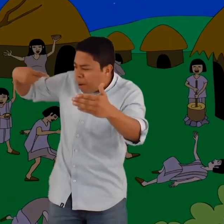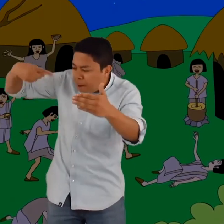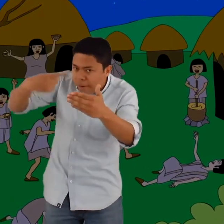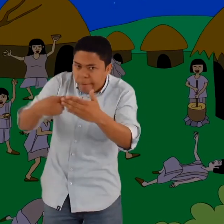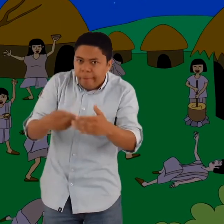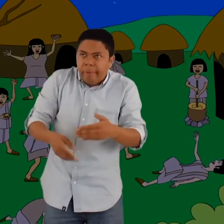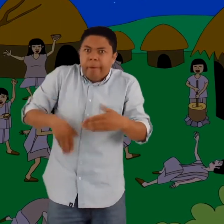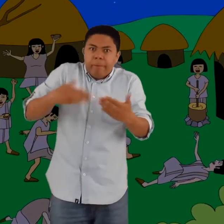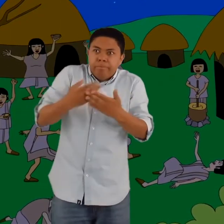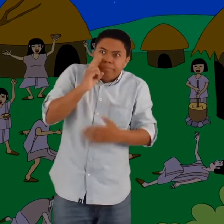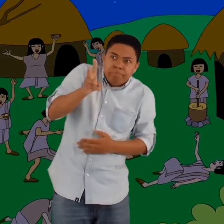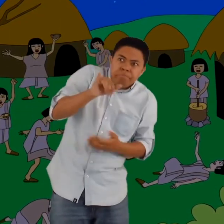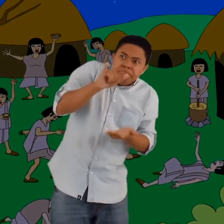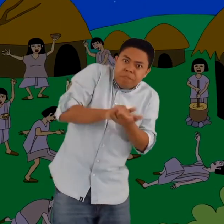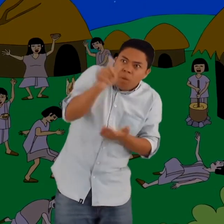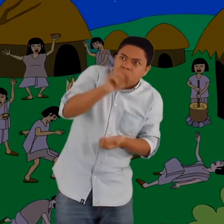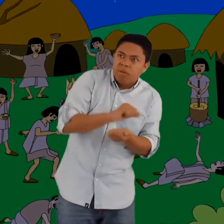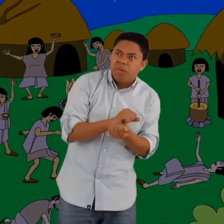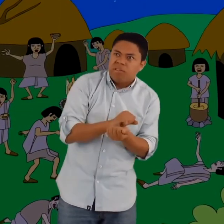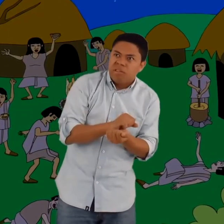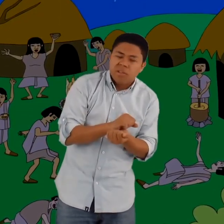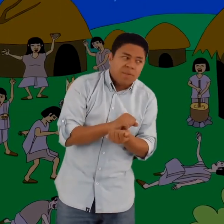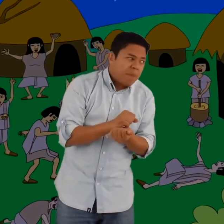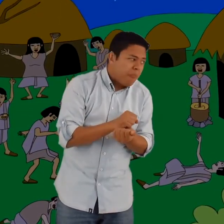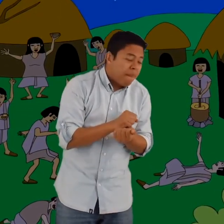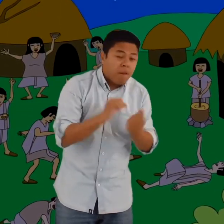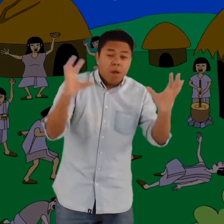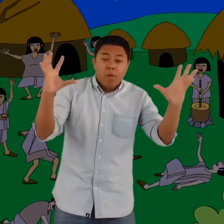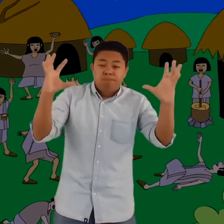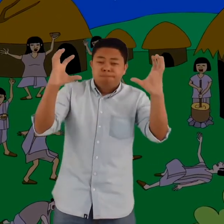Esa noche, Yivian aprovechó la situación y le dijo a la mujer,